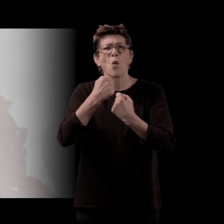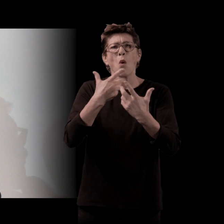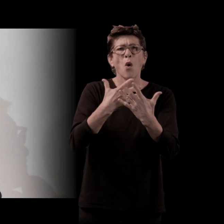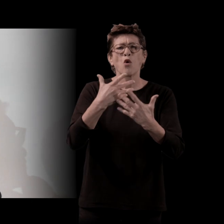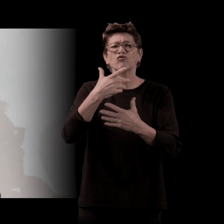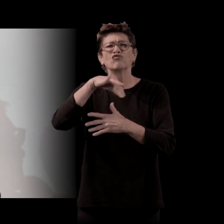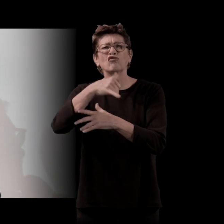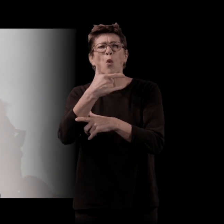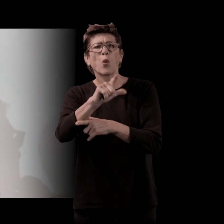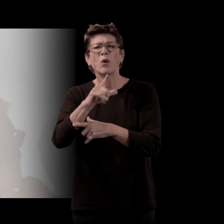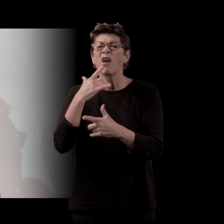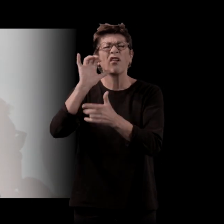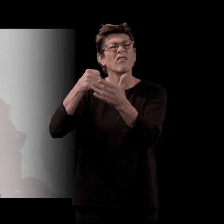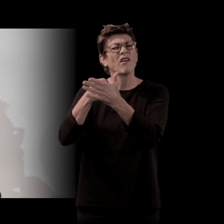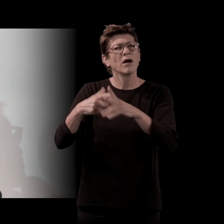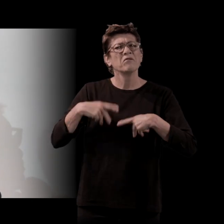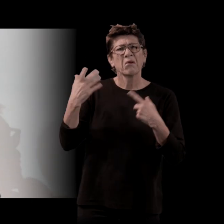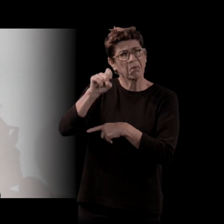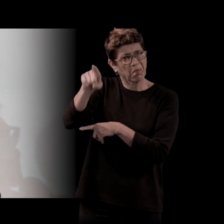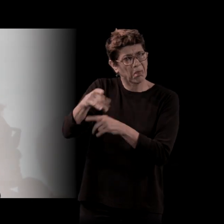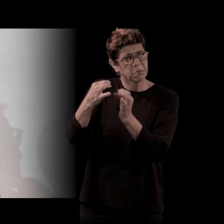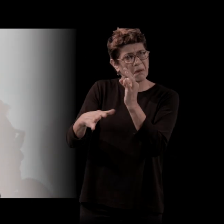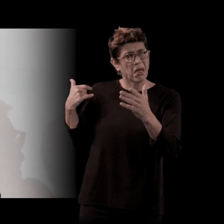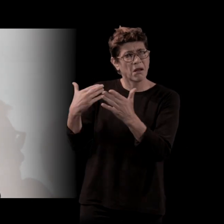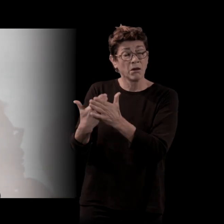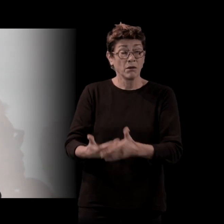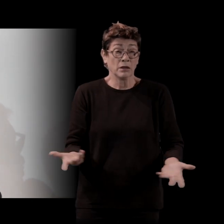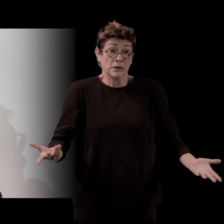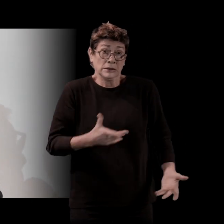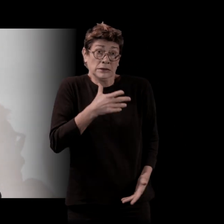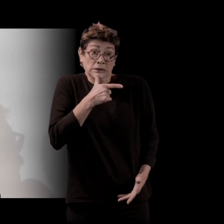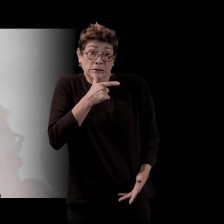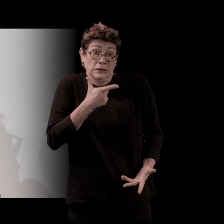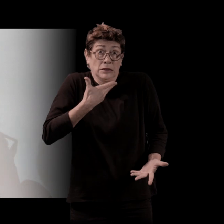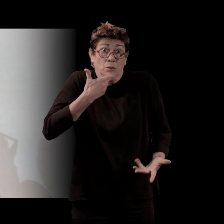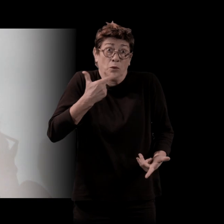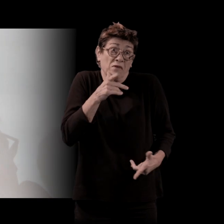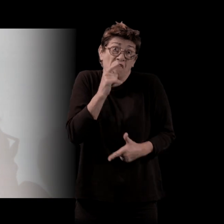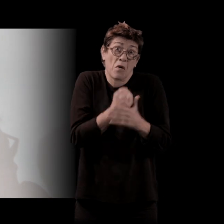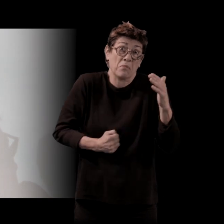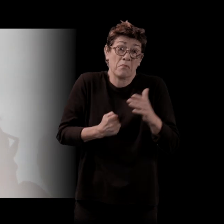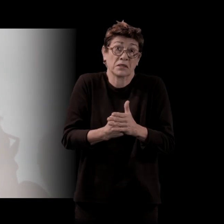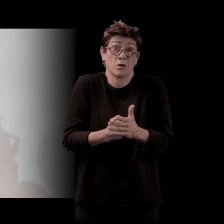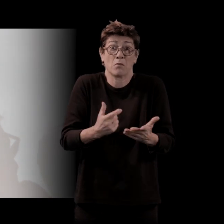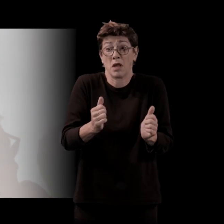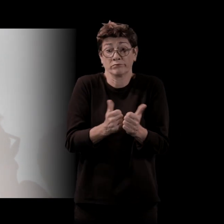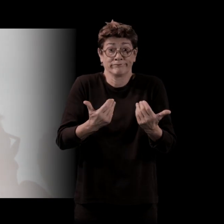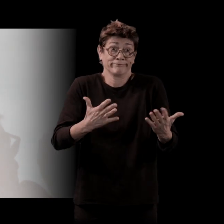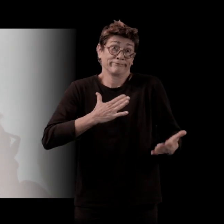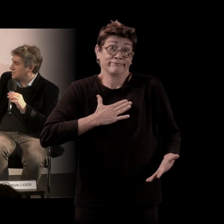tirez-vous de votre carrière ? Il disait, j'ai fait du mieux que j'ai pu avec ce que j'avais. C'est la deuxième partie de la phrase qui est très importante. Il ne pas écrire